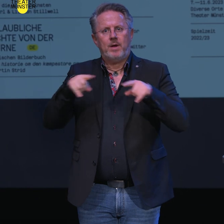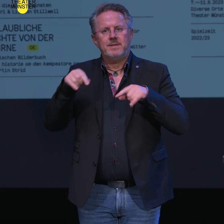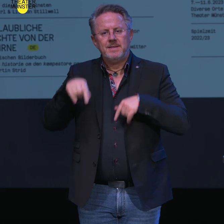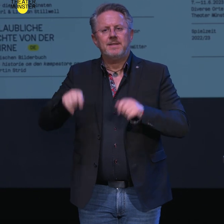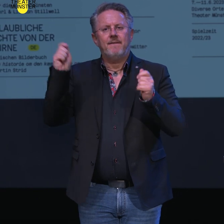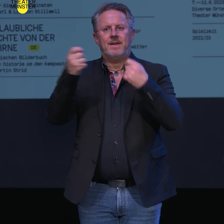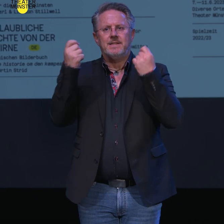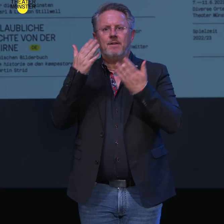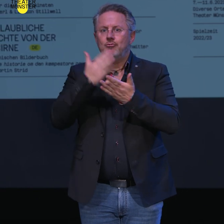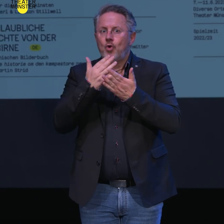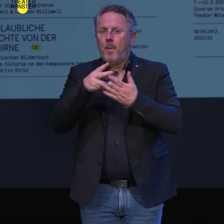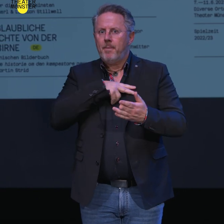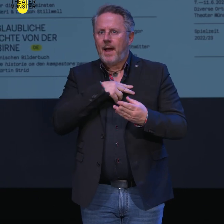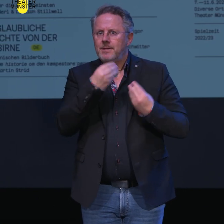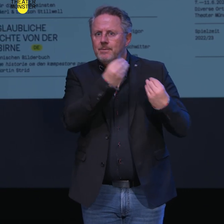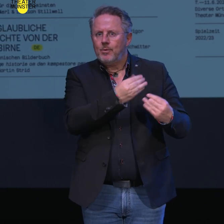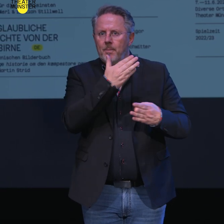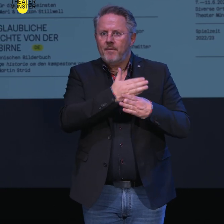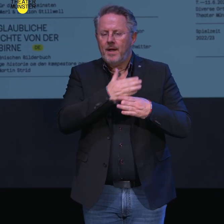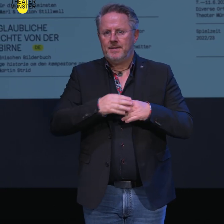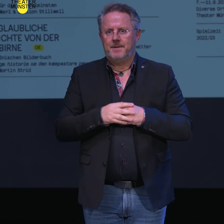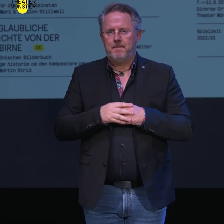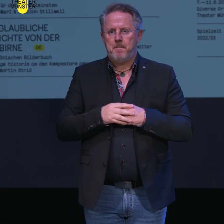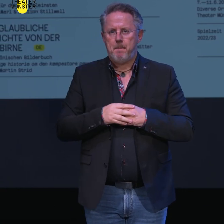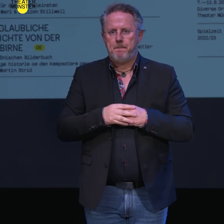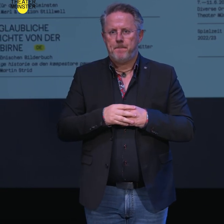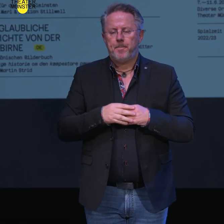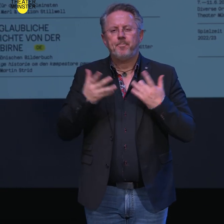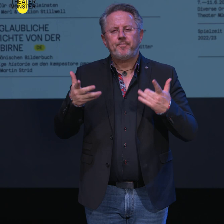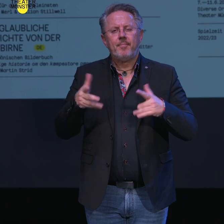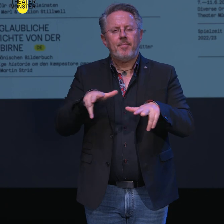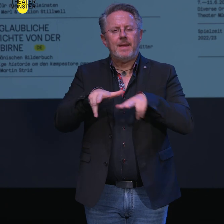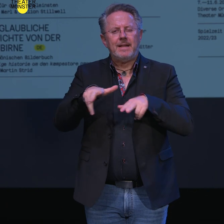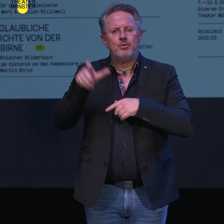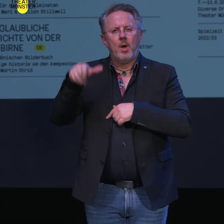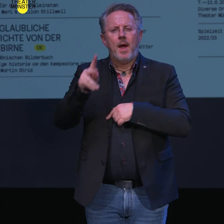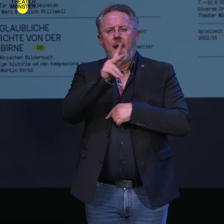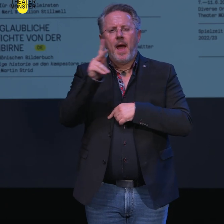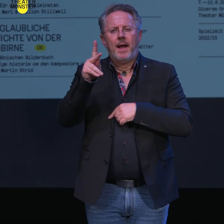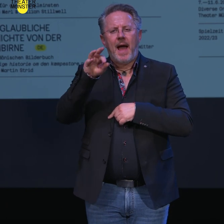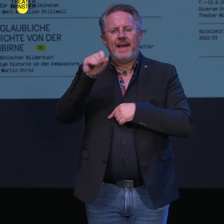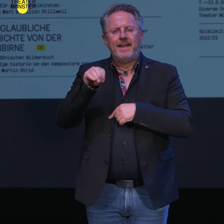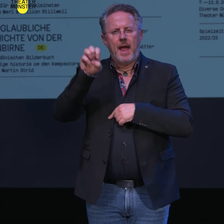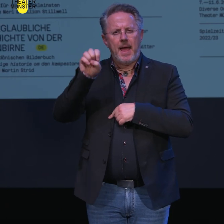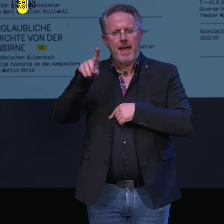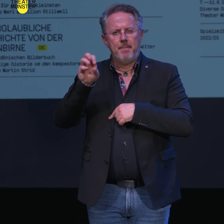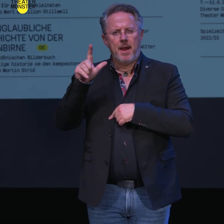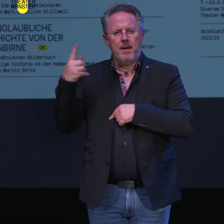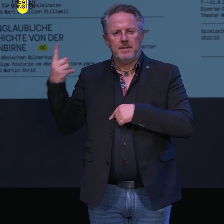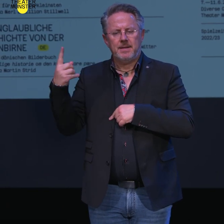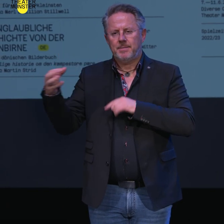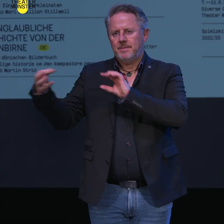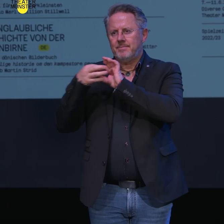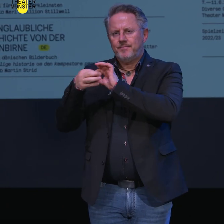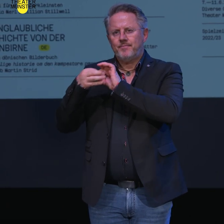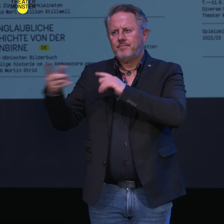-Festival ausgezeichnet worden. Mit der Regisseurin und Autorin Carina Eberle vermindet mich jetzt